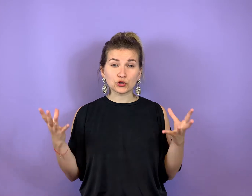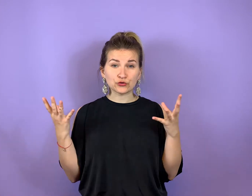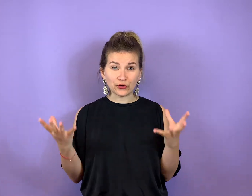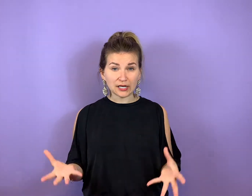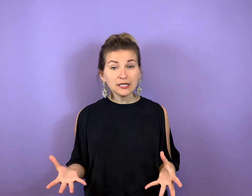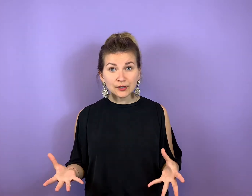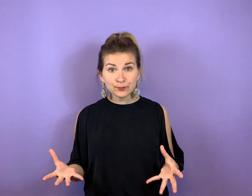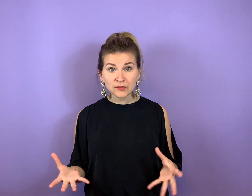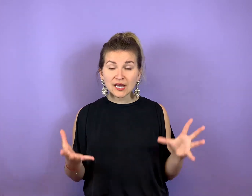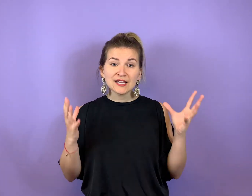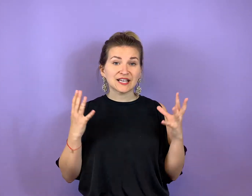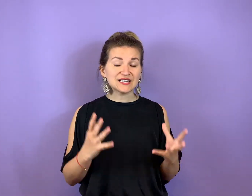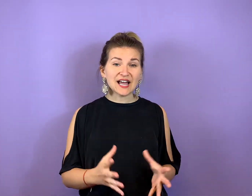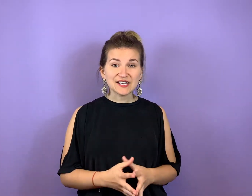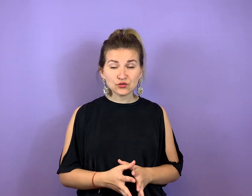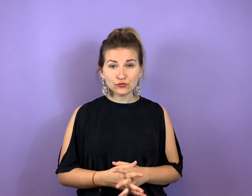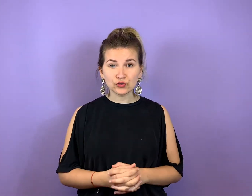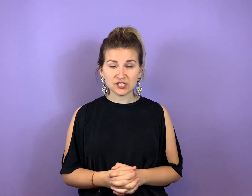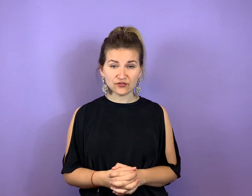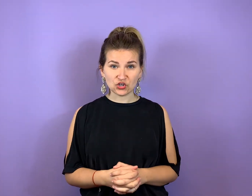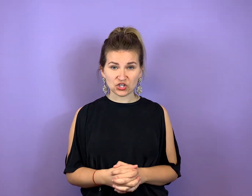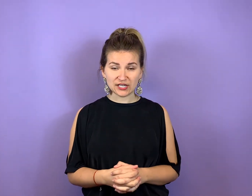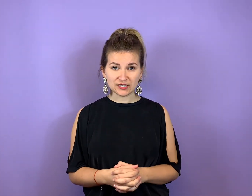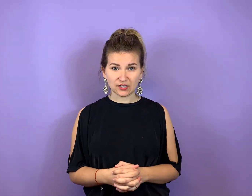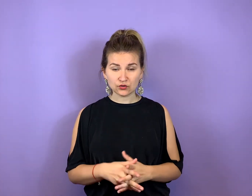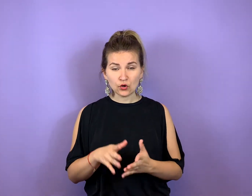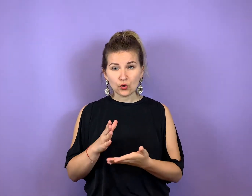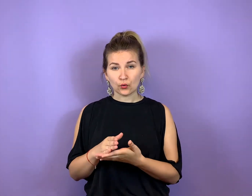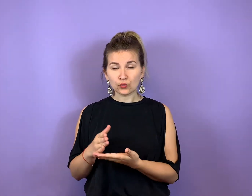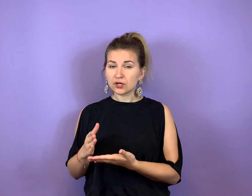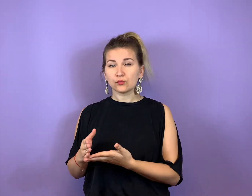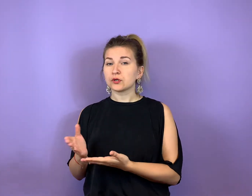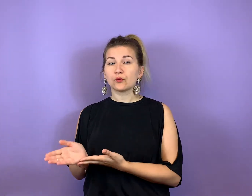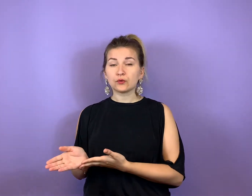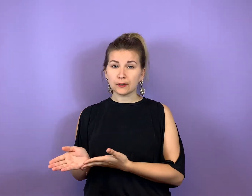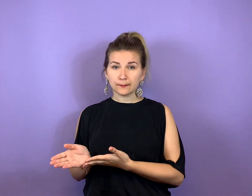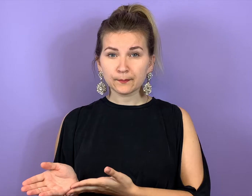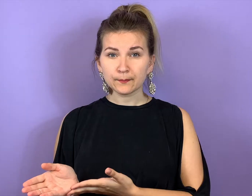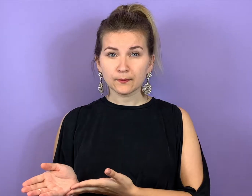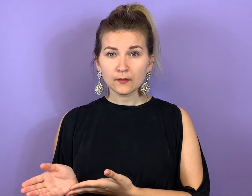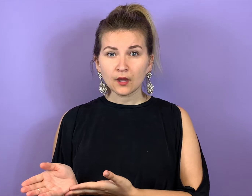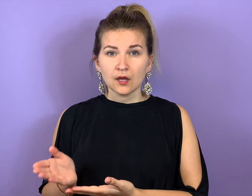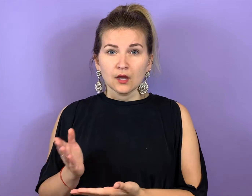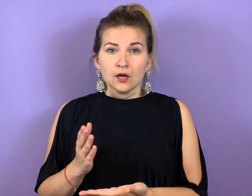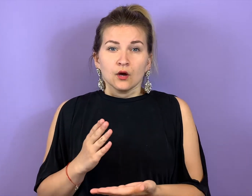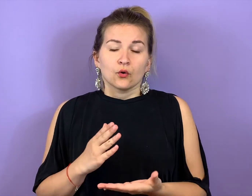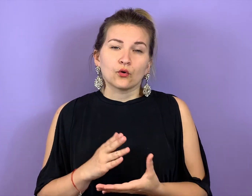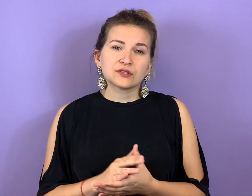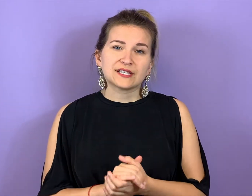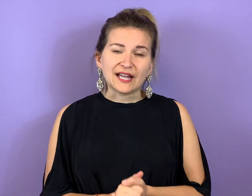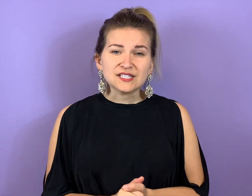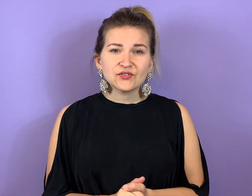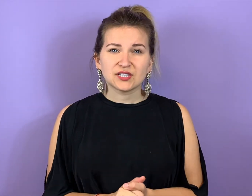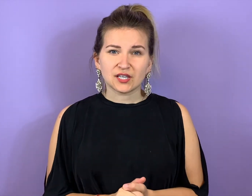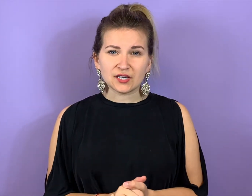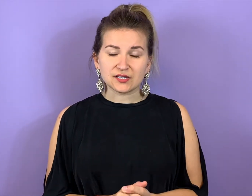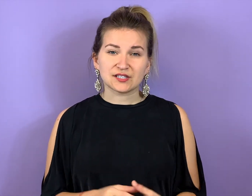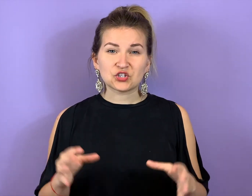zu verlieren, deine Leistung würde sich verschlechtern oder, oder, oder. Und ganz wichtig ist, dass